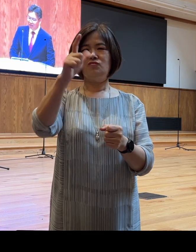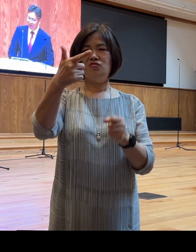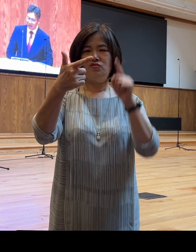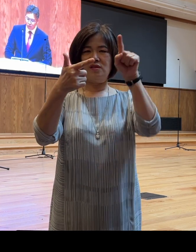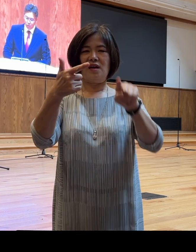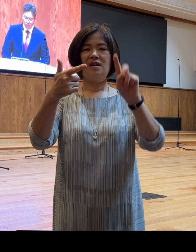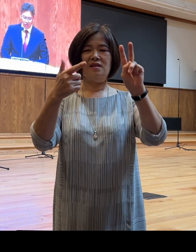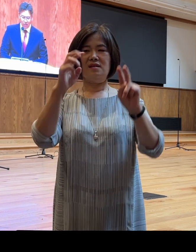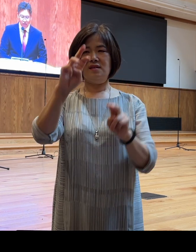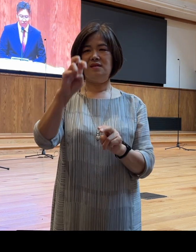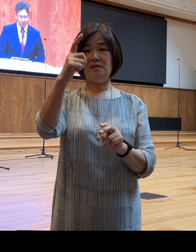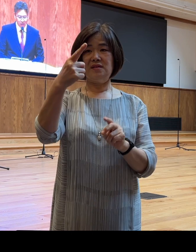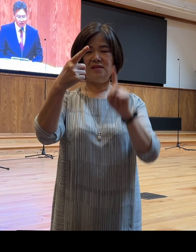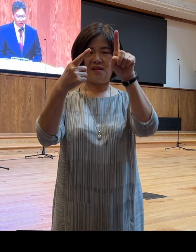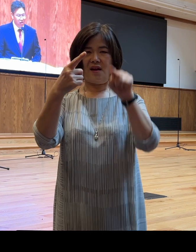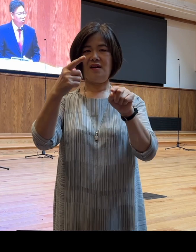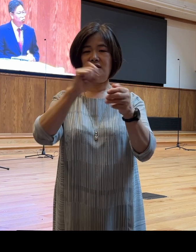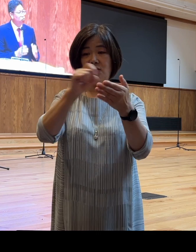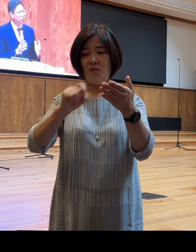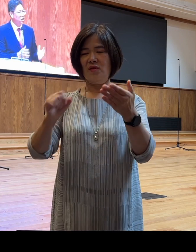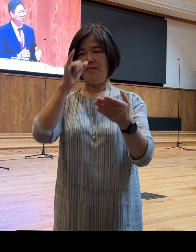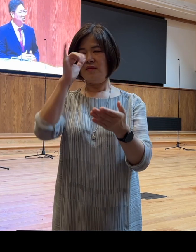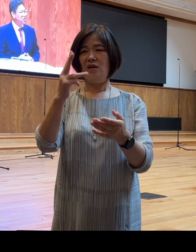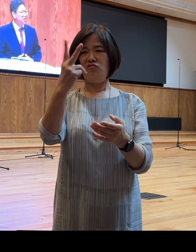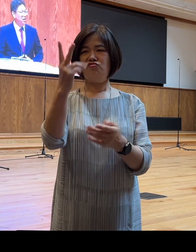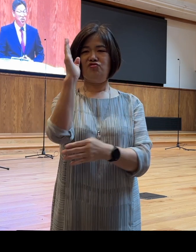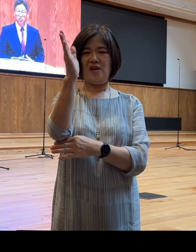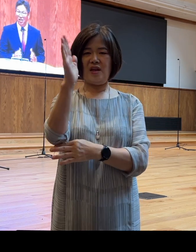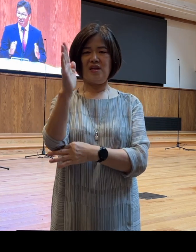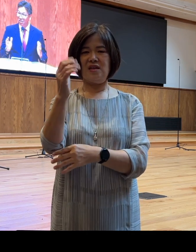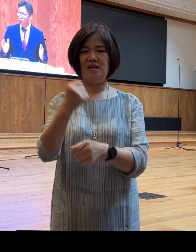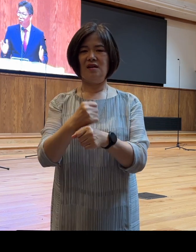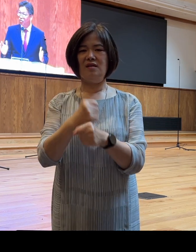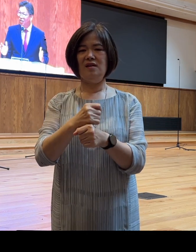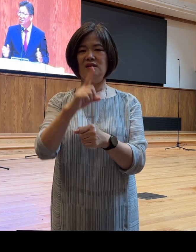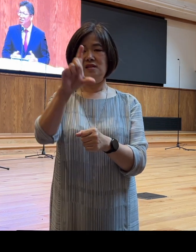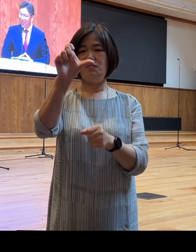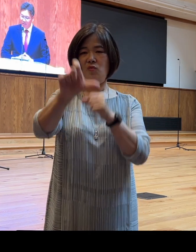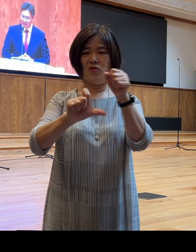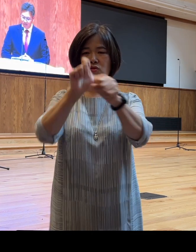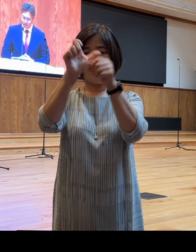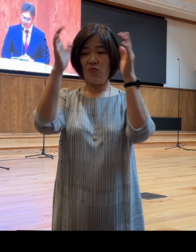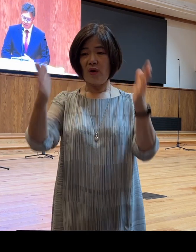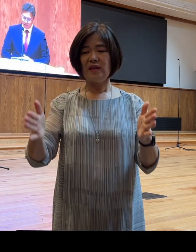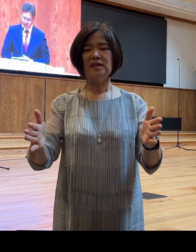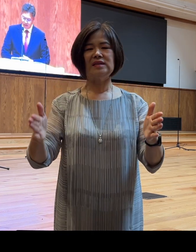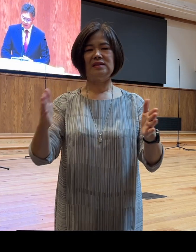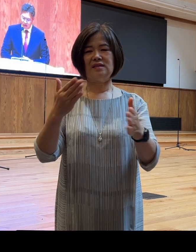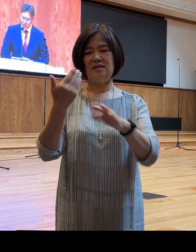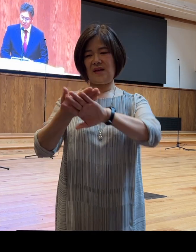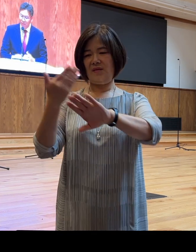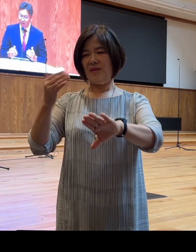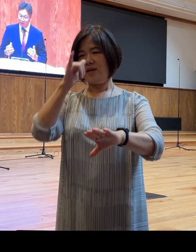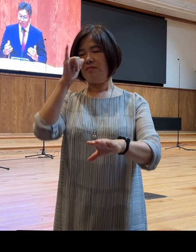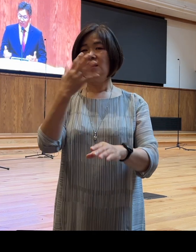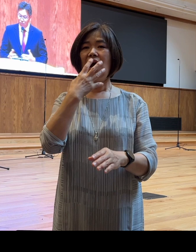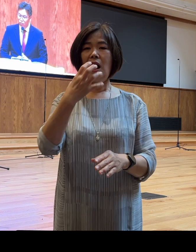기록되어 있는데요 이 두 이야기의 시간의 간격은 약 15년의 시간차가 있습니다 아브라미 86세에